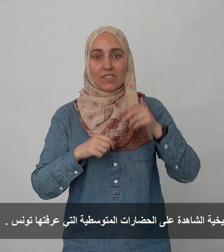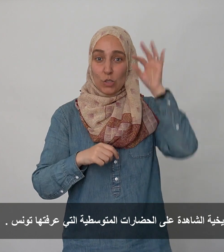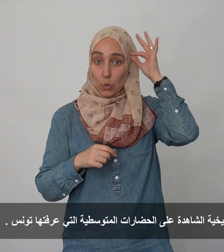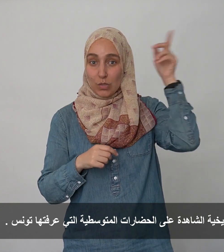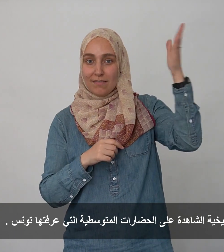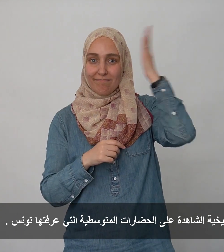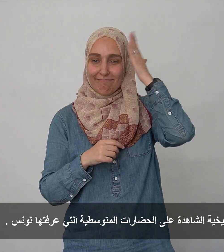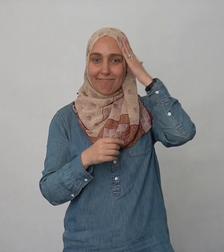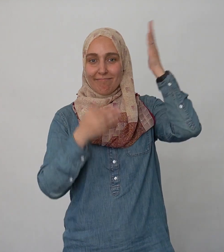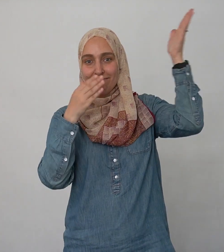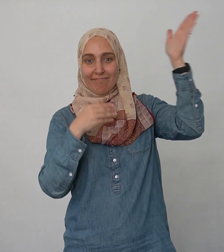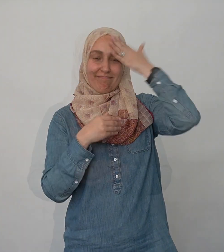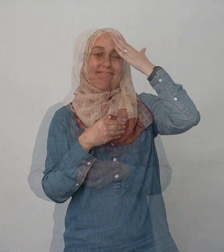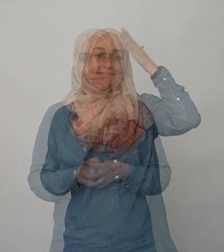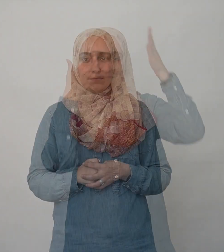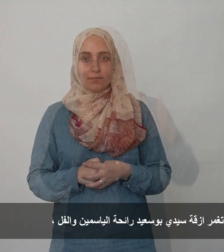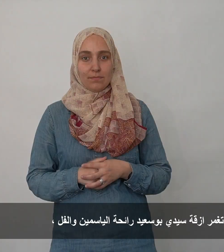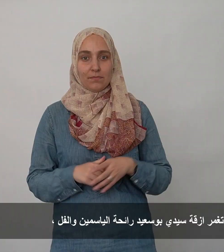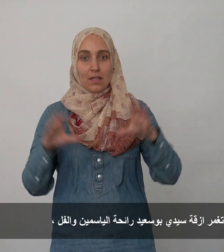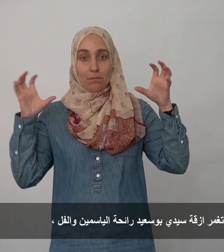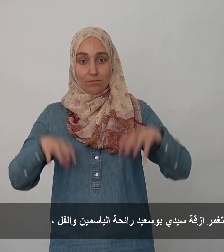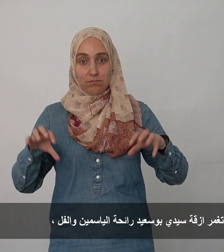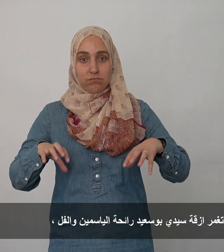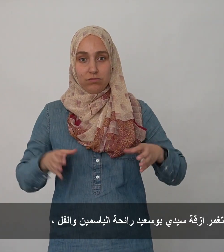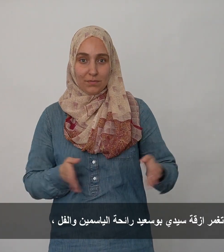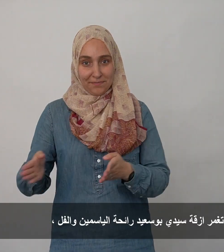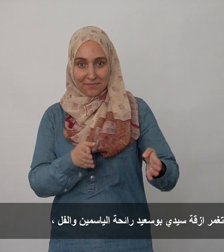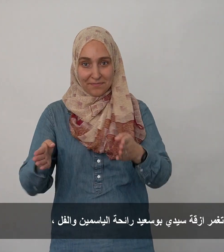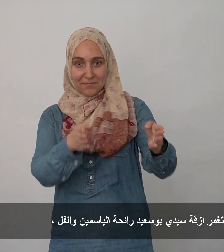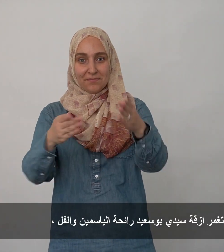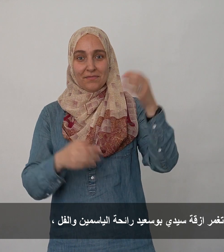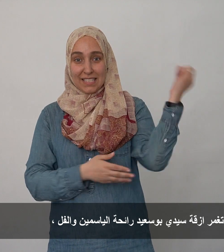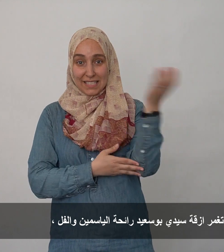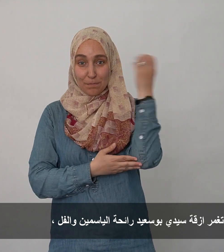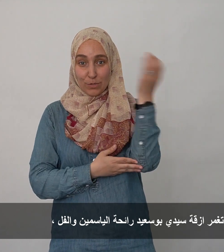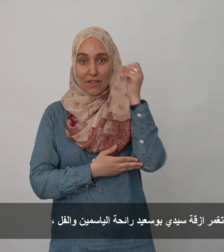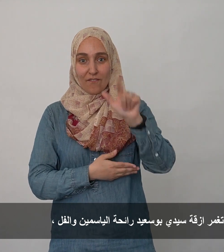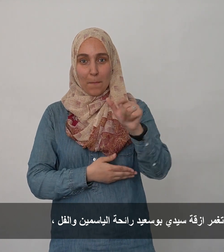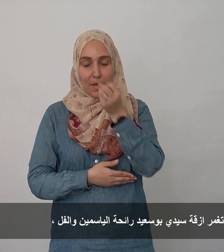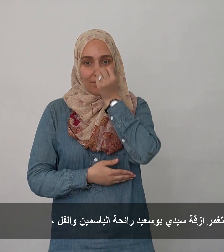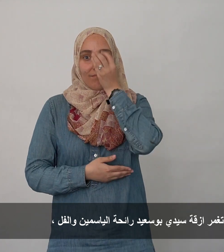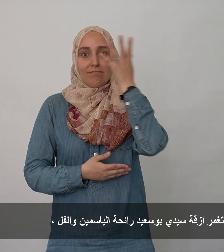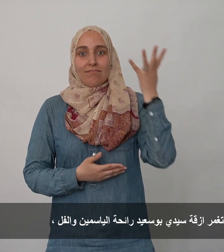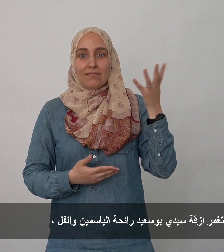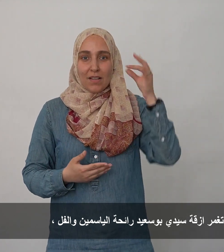الشاهدة على الحضارات المتوسطة تغمر أزقة سيدي بوسعيد رائحة اليسمين والفل